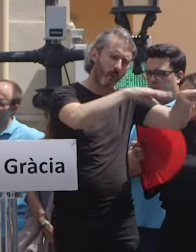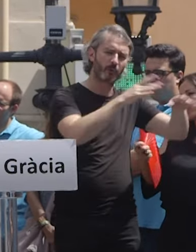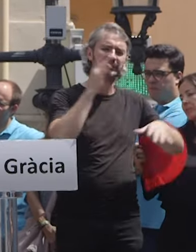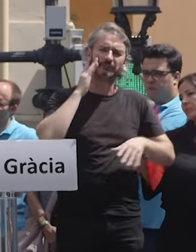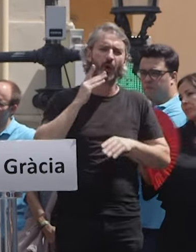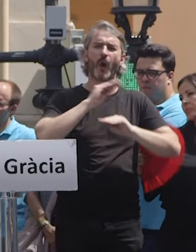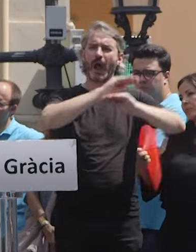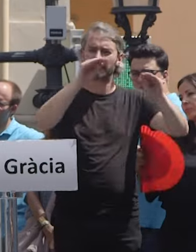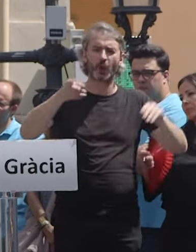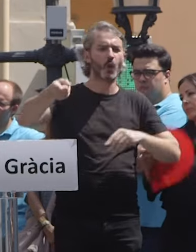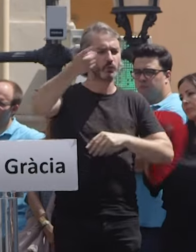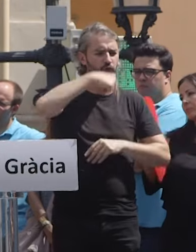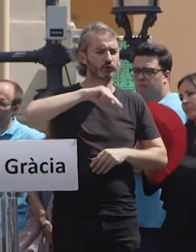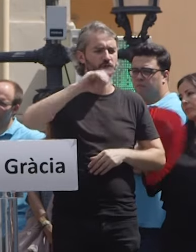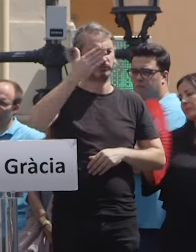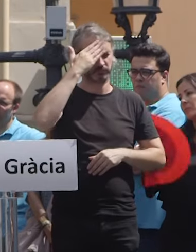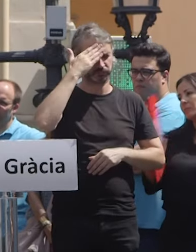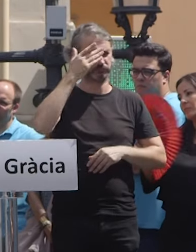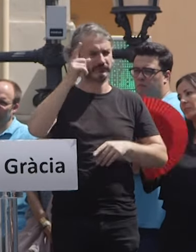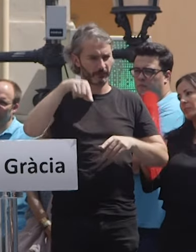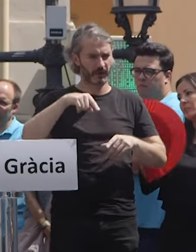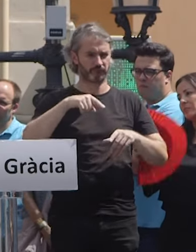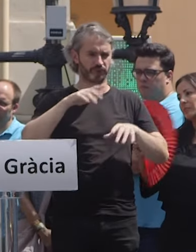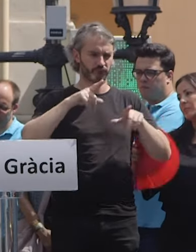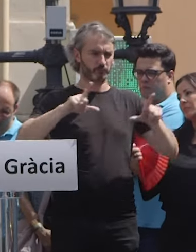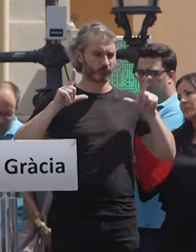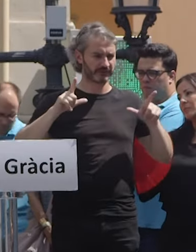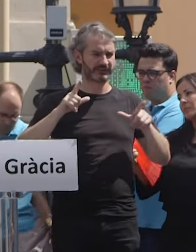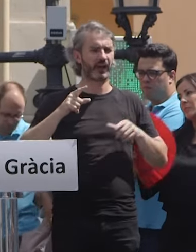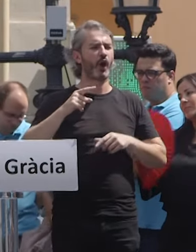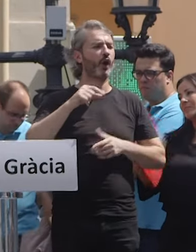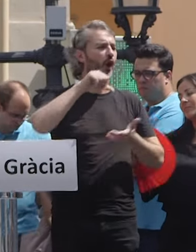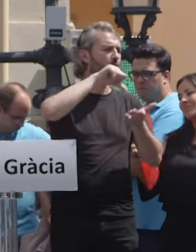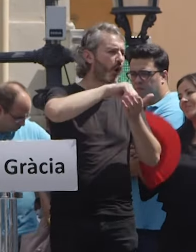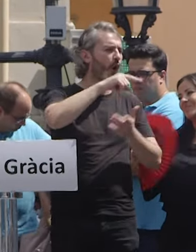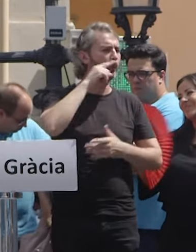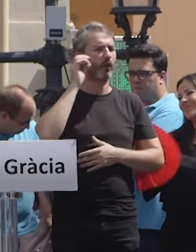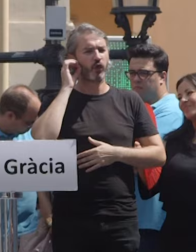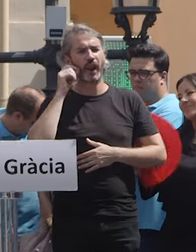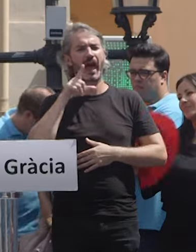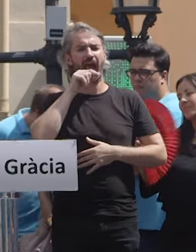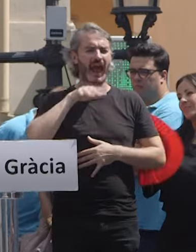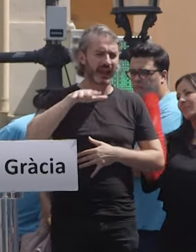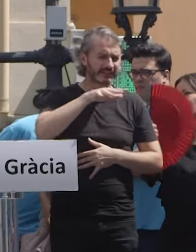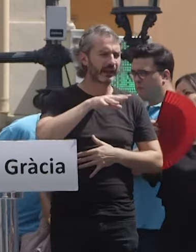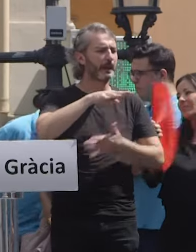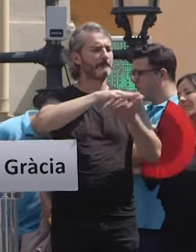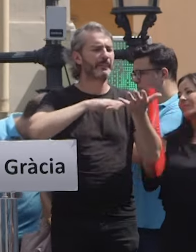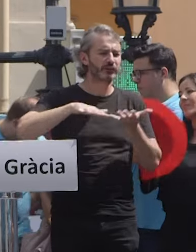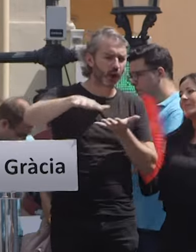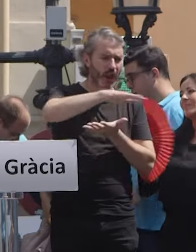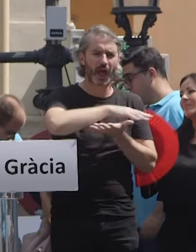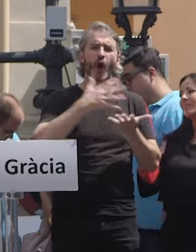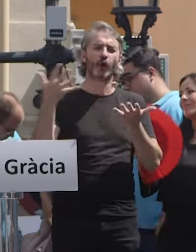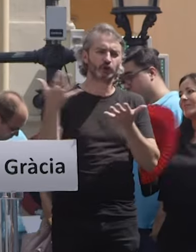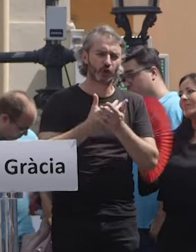vosaltres sigueu els protagonistes d'aquesta manifestació. Ciutadans i ciutadanes de la Vila de Gràcia, dels barris de Barcelona, feu